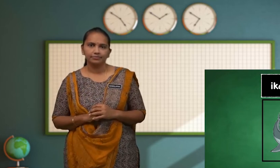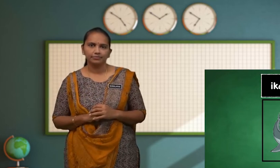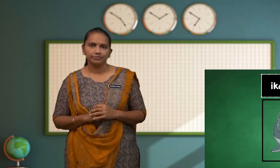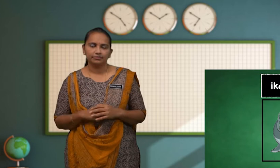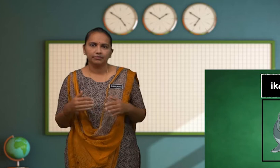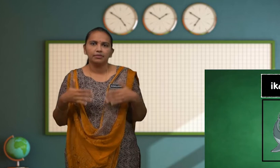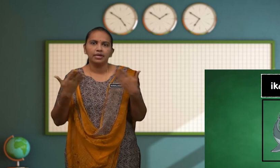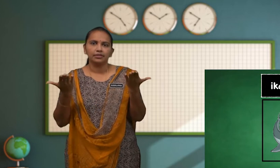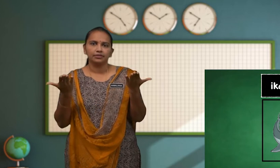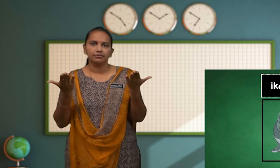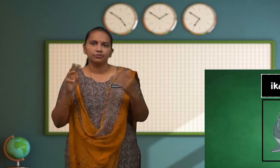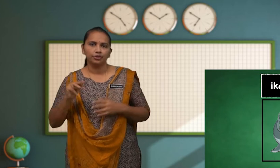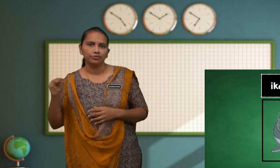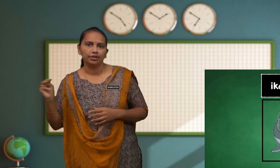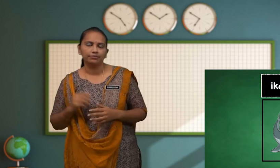Kemana Murid-murid